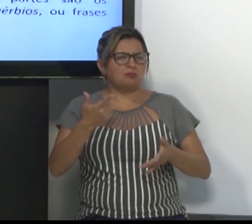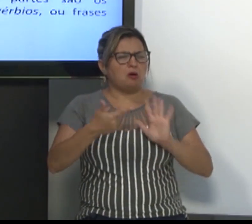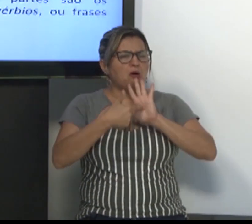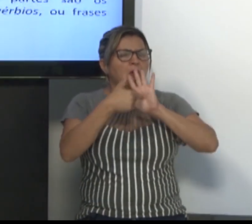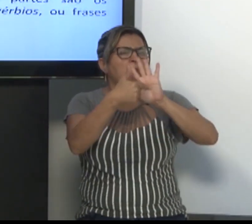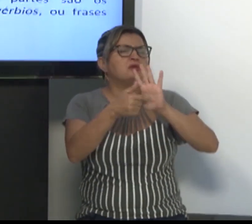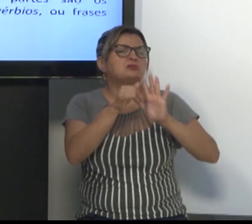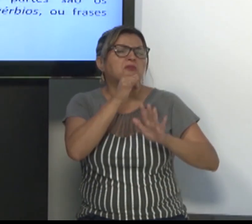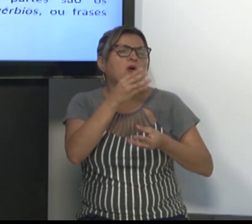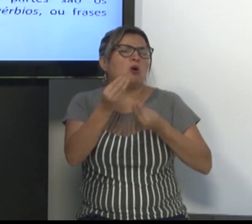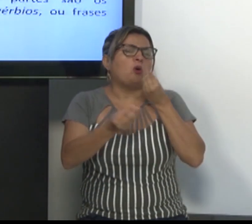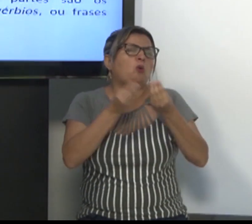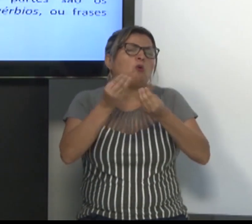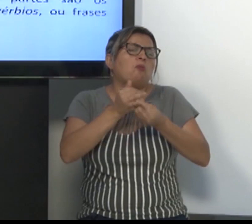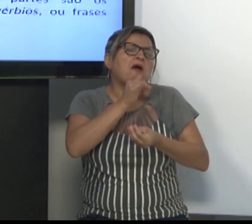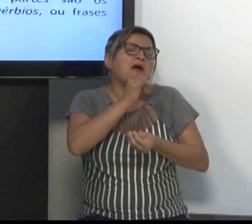Como que acontece esse apagamento?